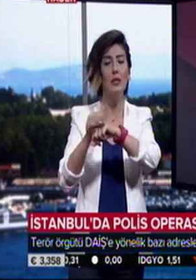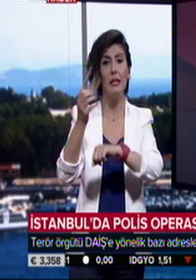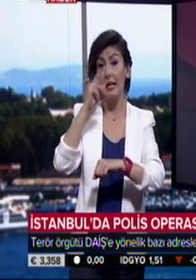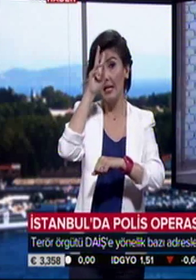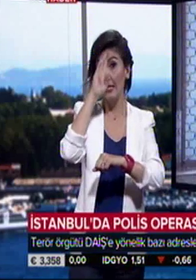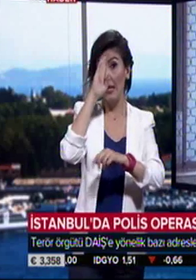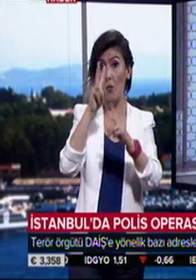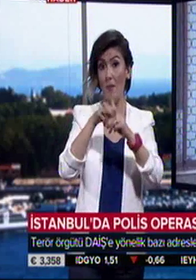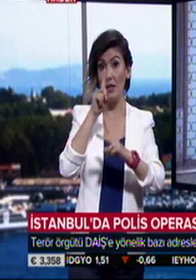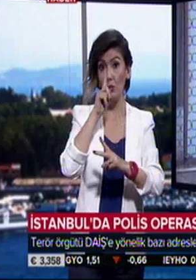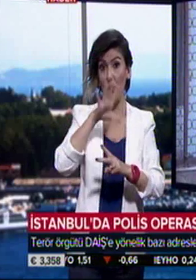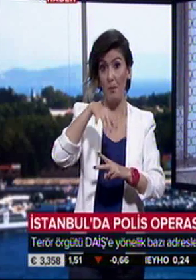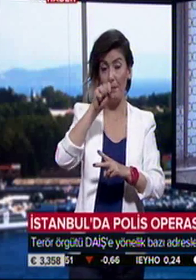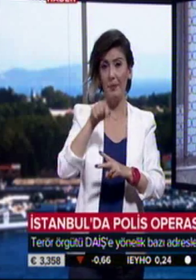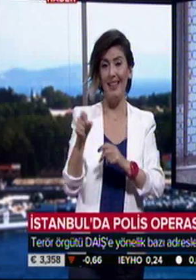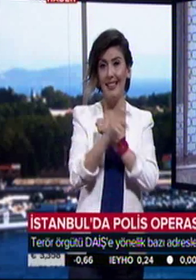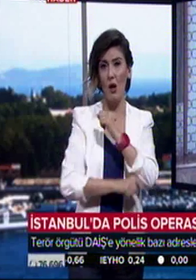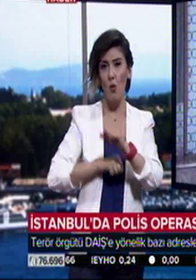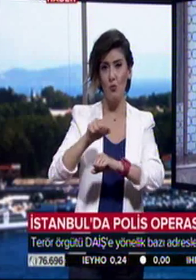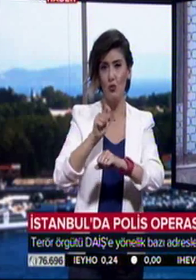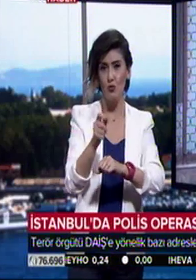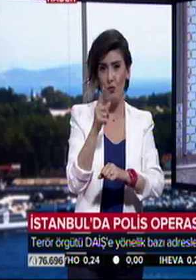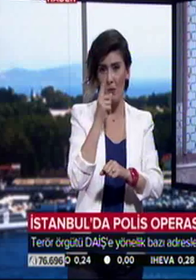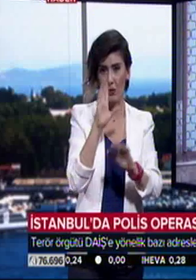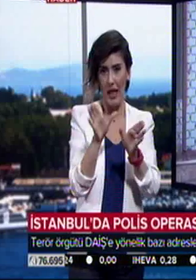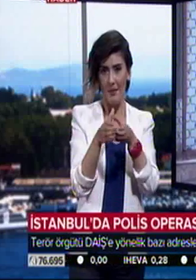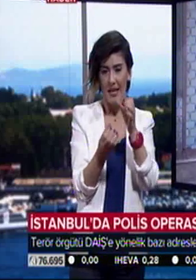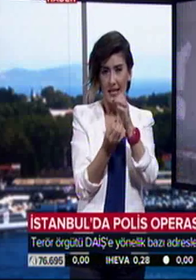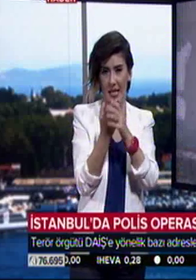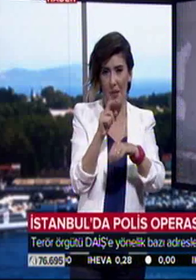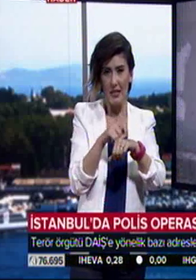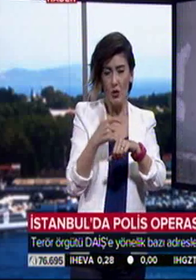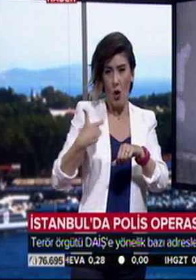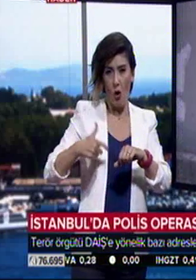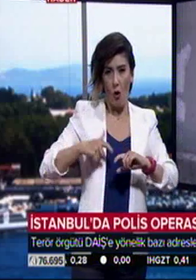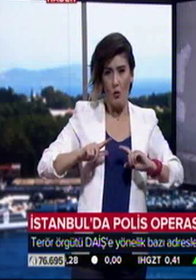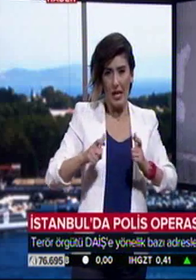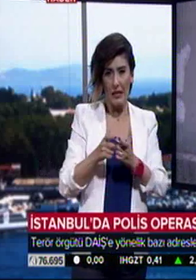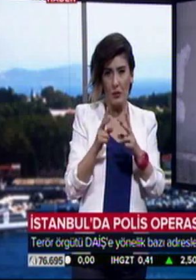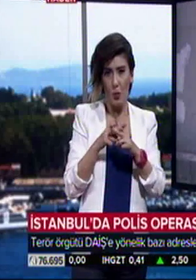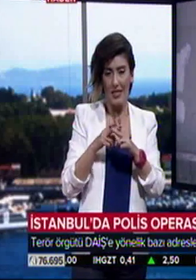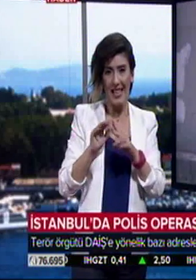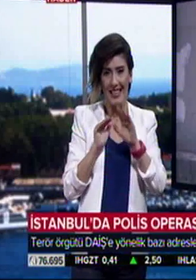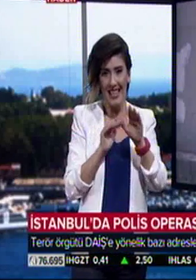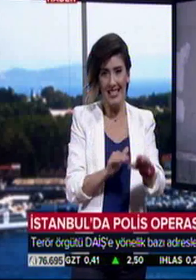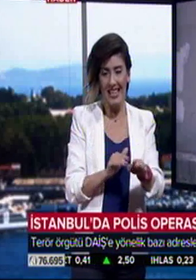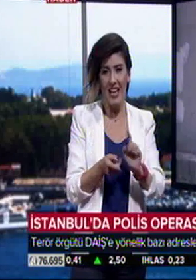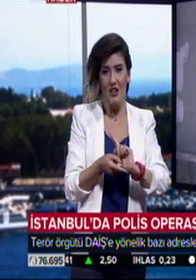Emniyet Müdürlüğü'ne bağlı terörle mücadele şube müdürlüğü ekipleri sabah saatlerinde özel harekat polislerinin desteğiyle